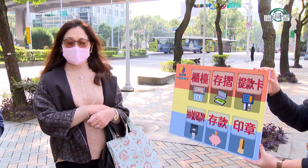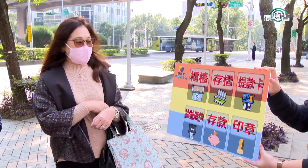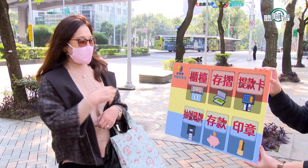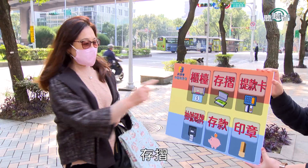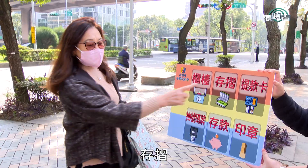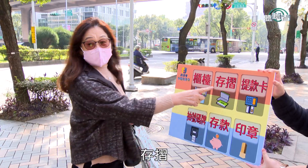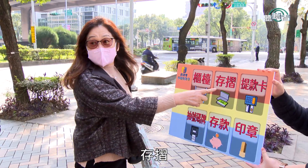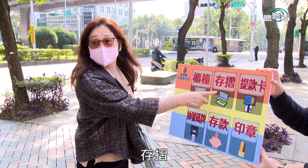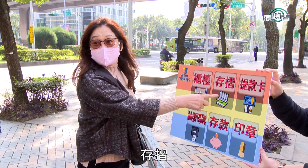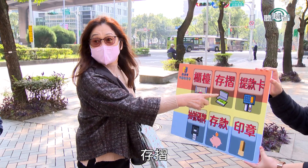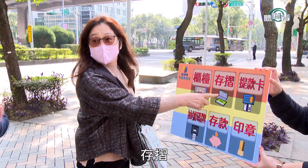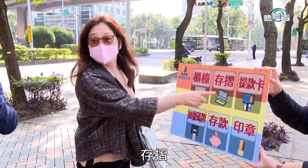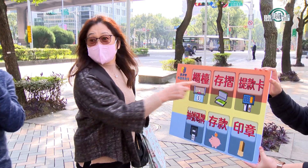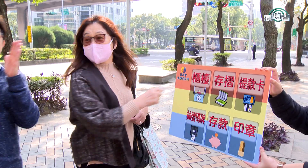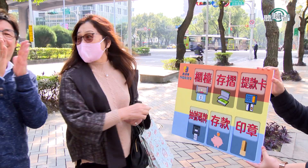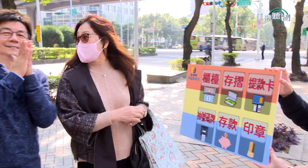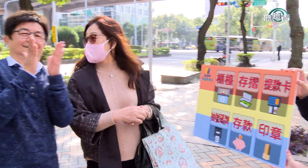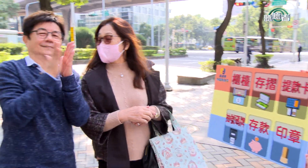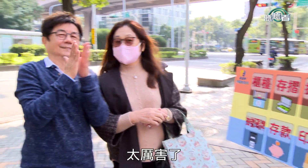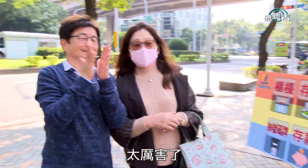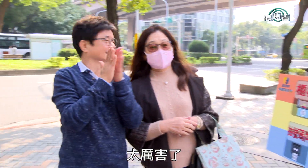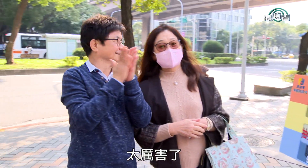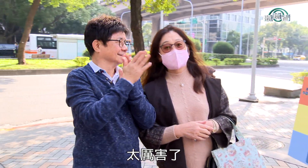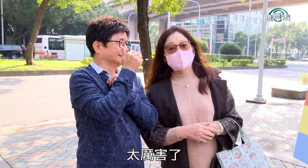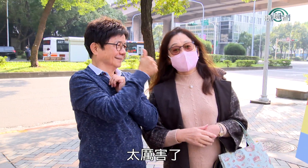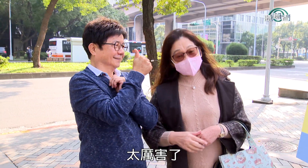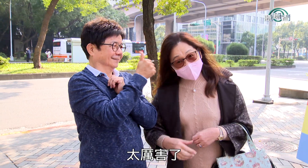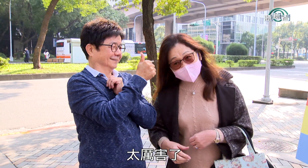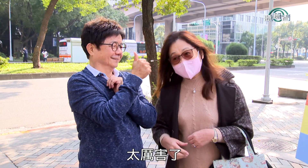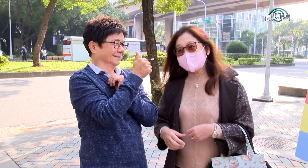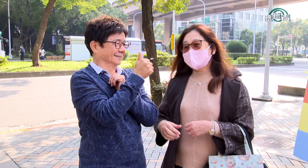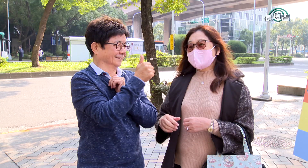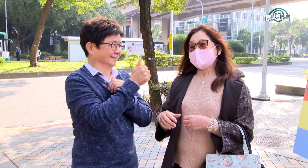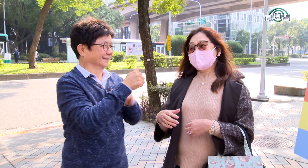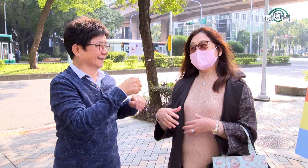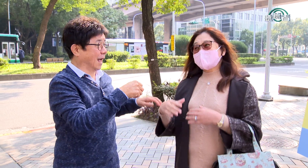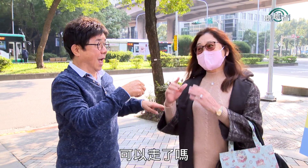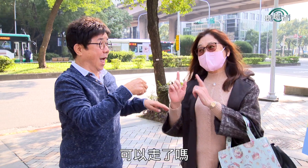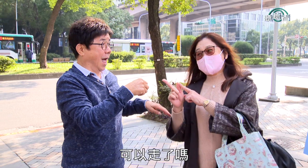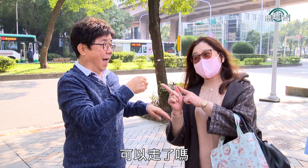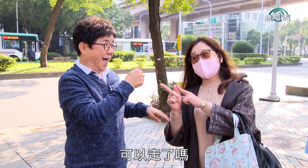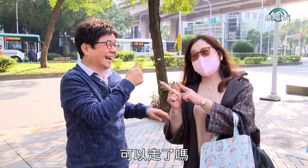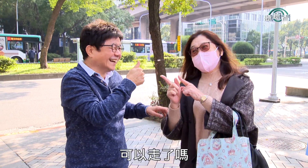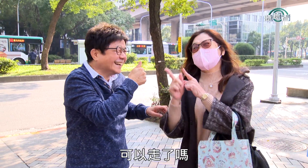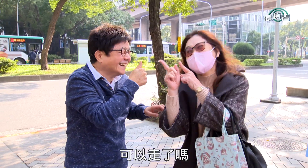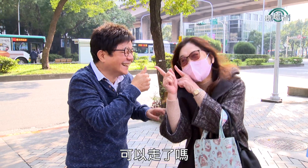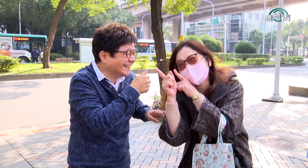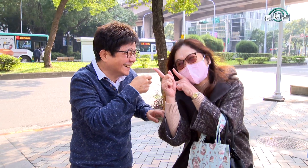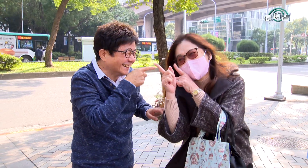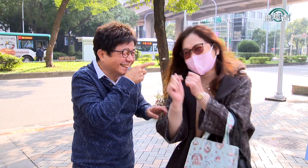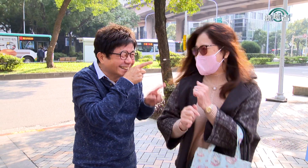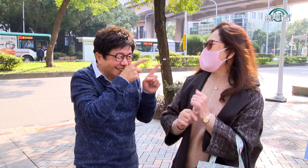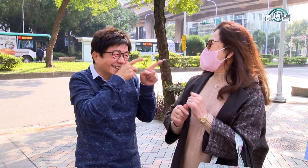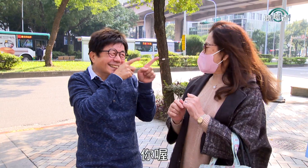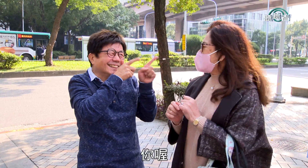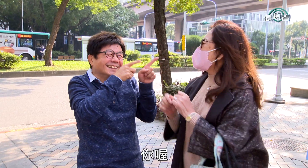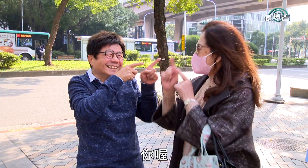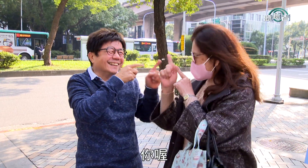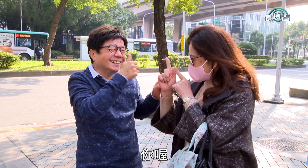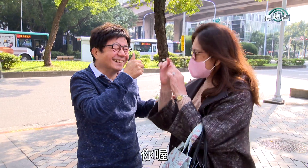拼不到太厉害了太厉害了太厉害了你走了吗太厉了太厉了害了厉害